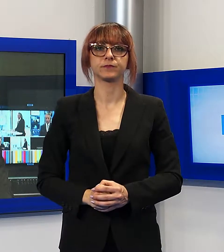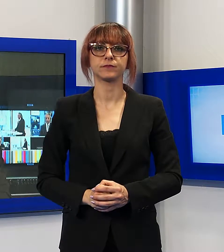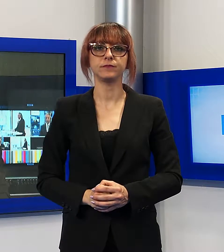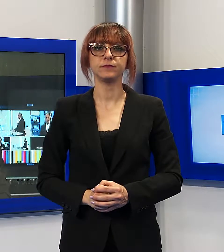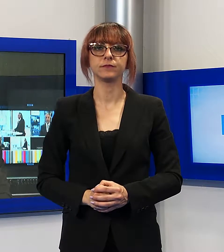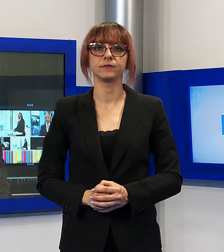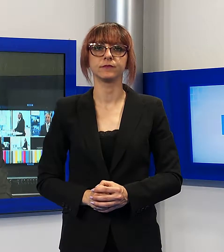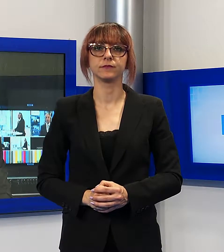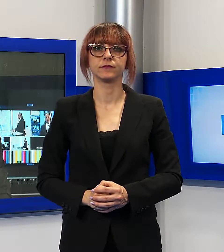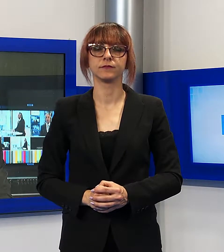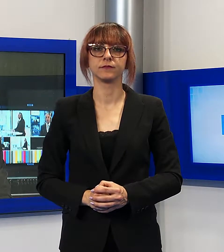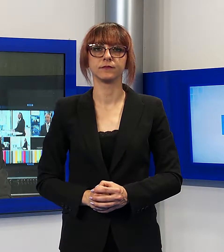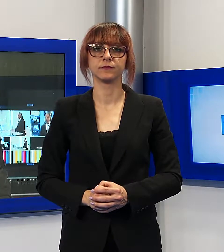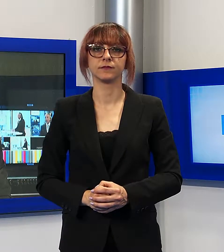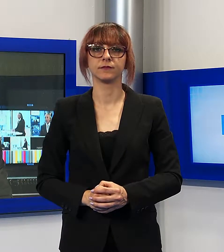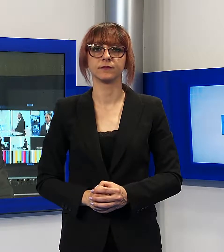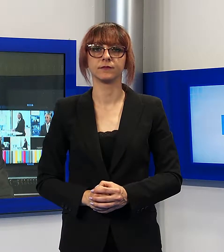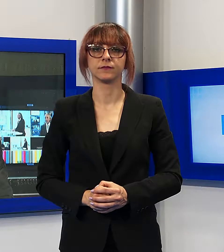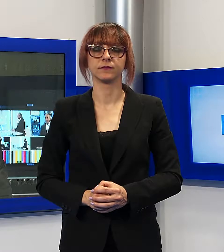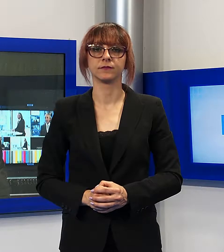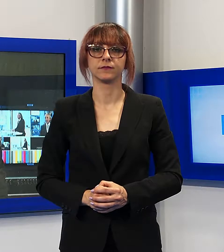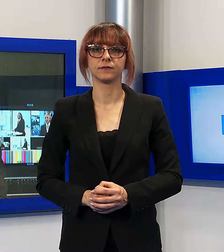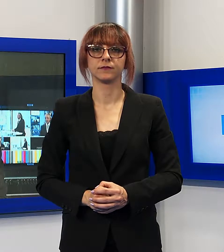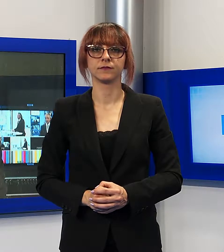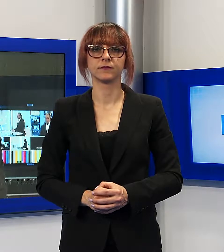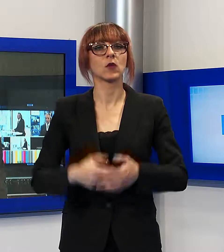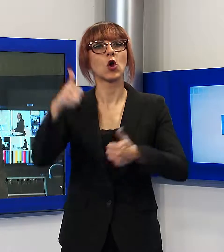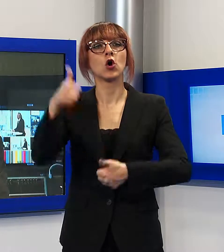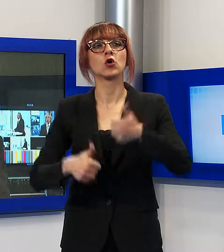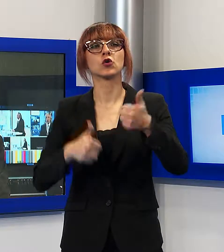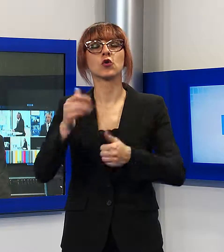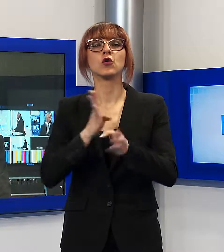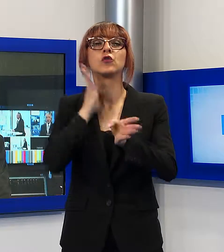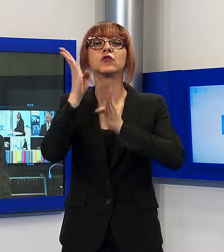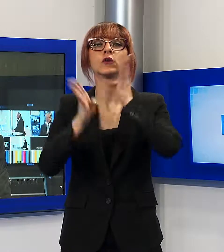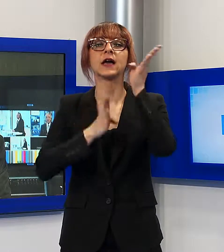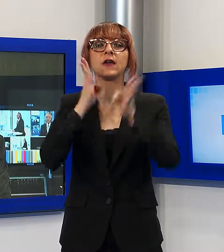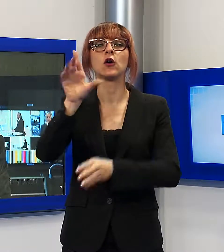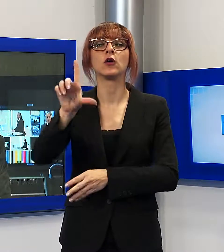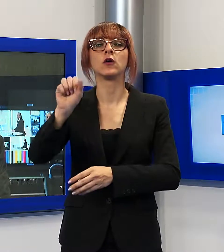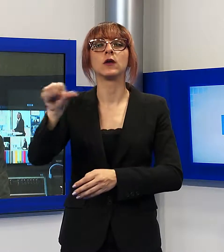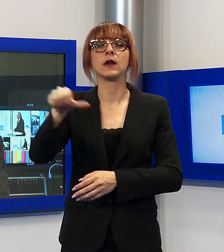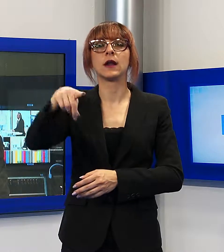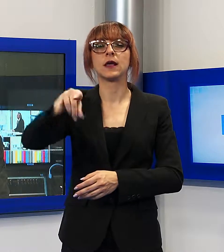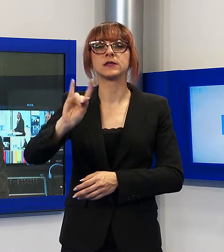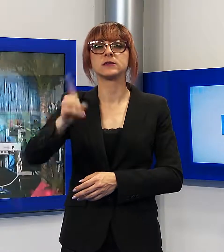Gran finale potremmo definirlo alla Livornese, visti i vincitori per il concorso Canoro, la Spiga d'Oro.